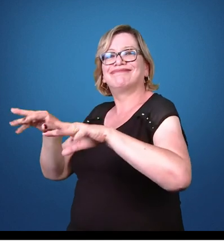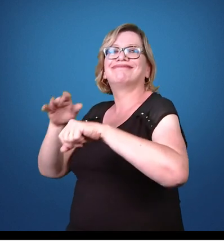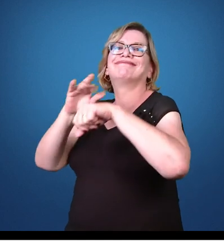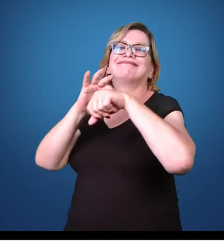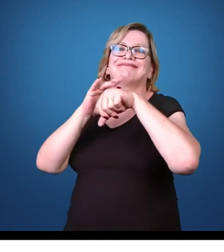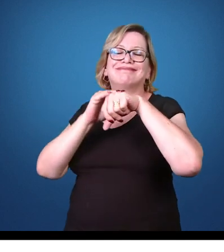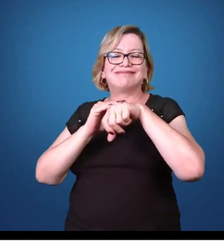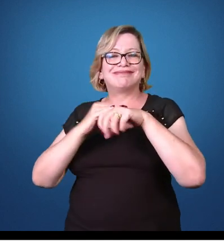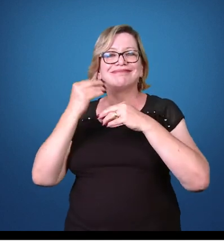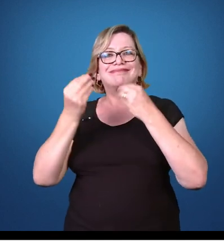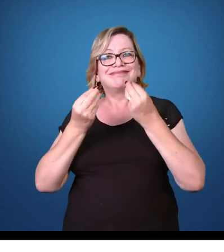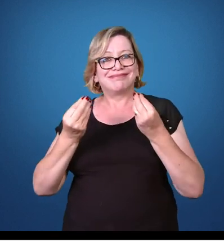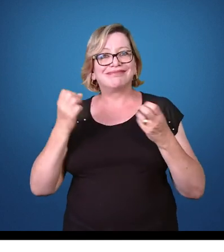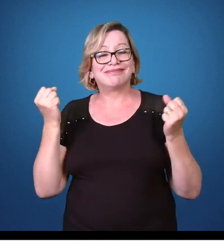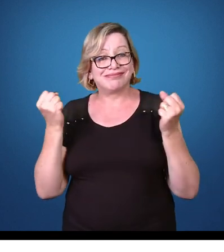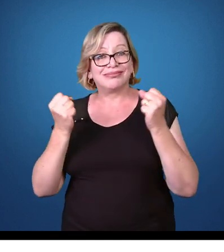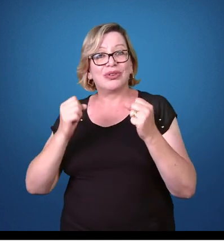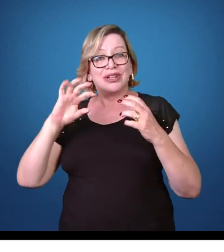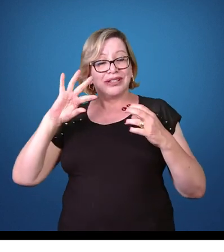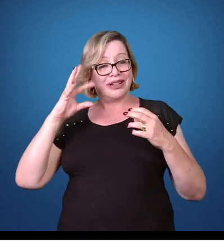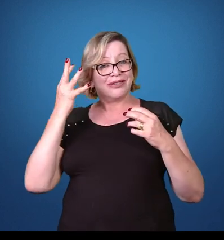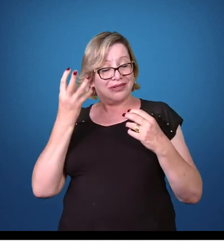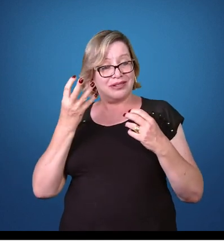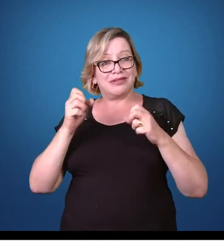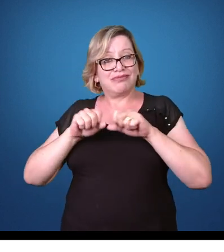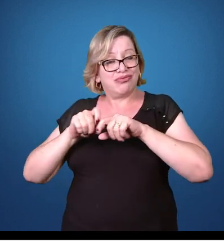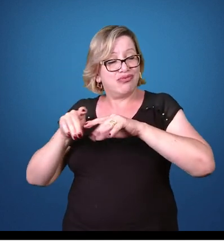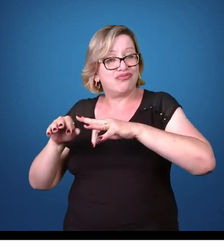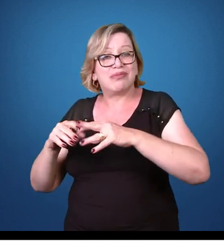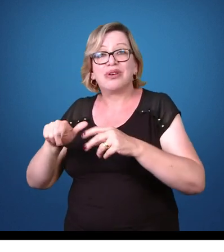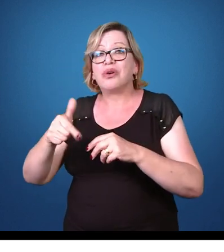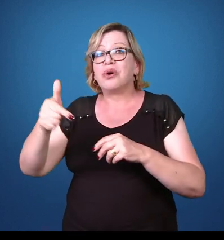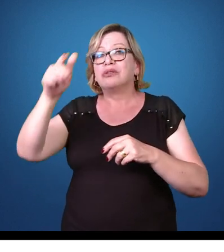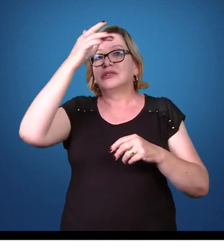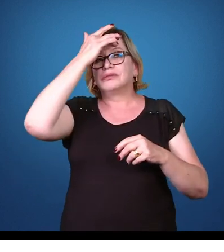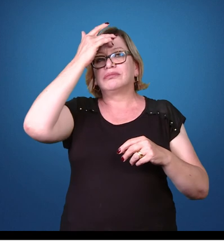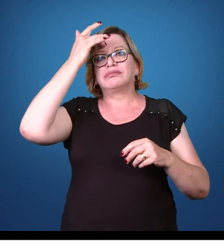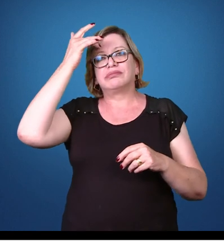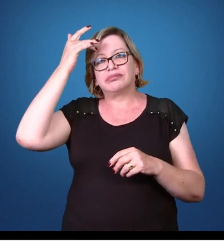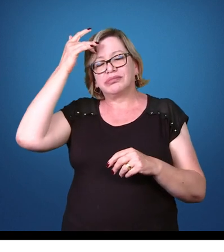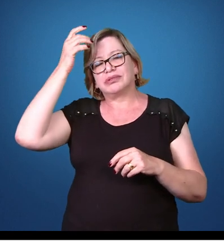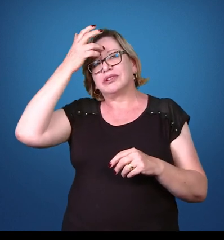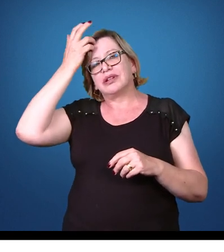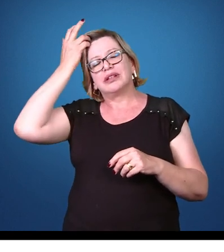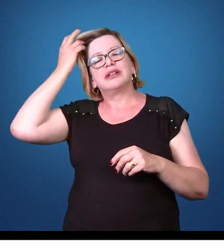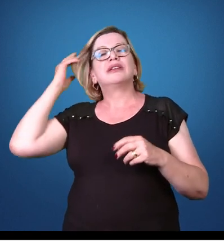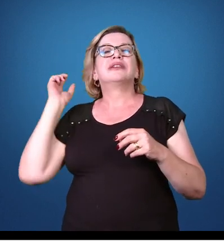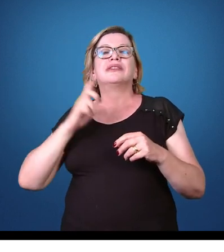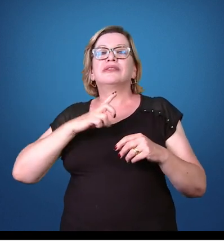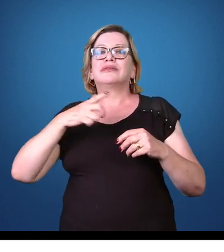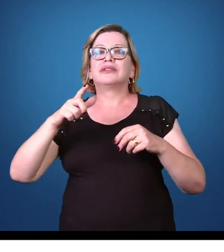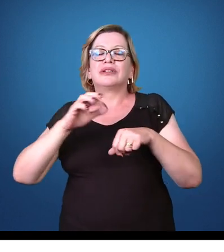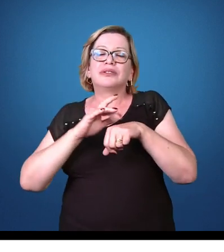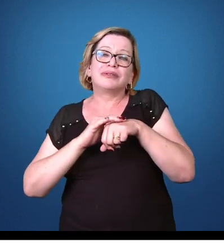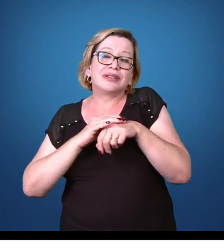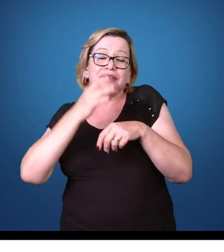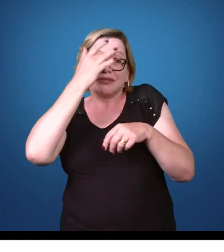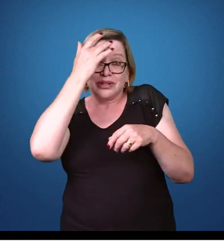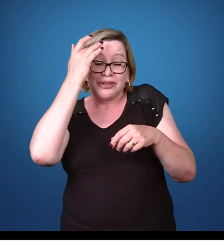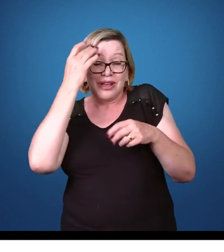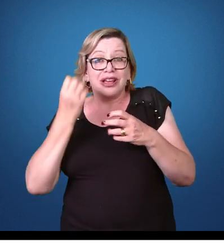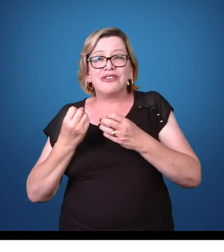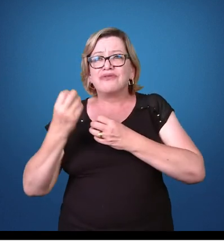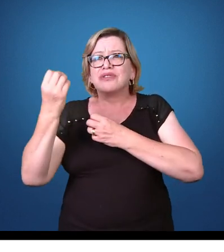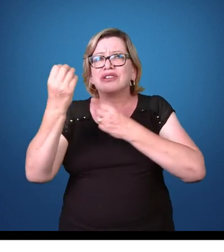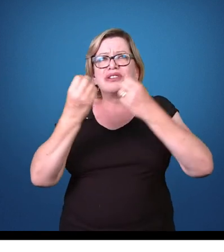patógeno e depois estar vinculando esse para uma pessoa que não tem a doença, uma pessoa que está viajando de um local para